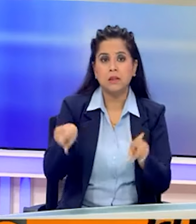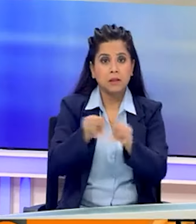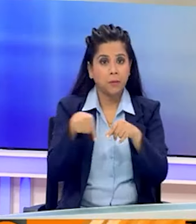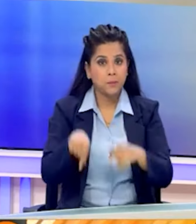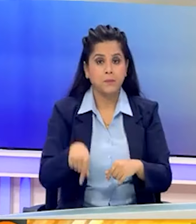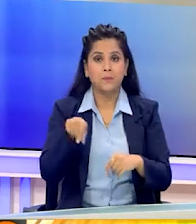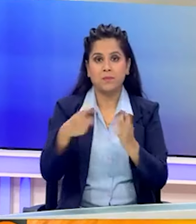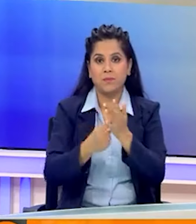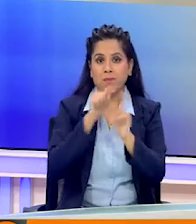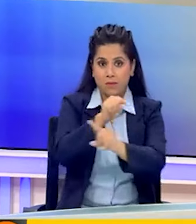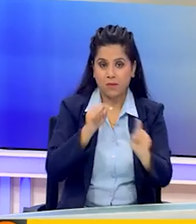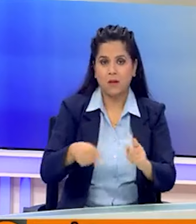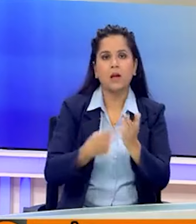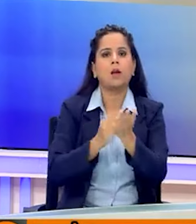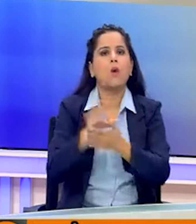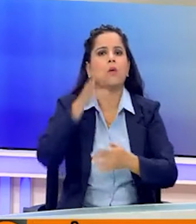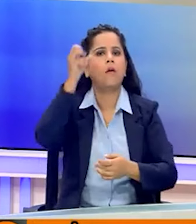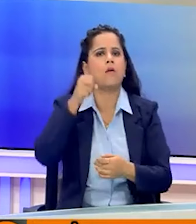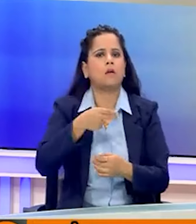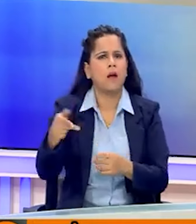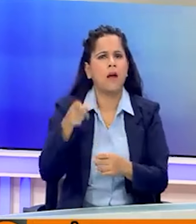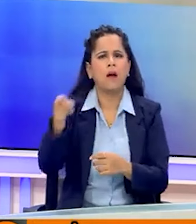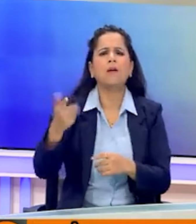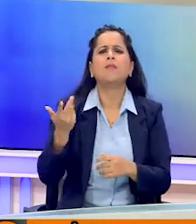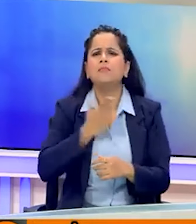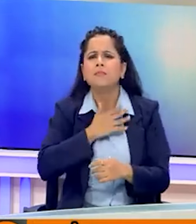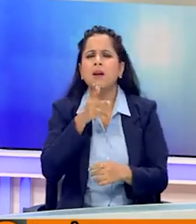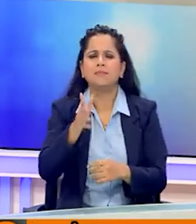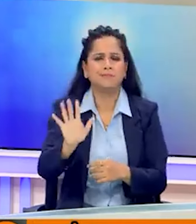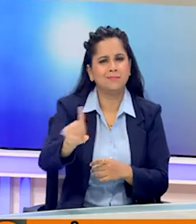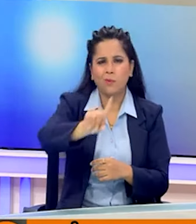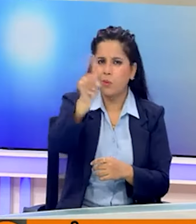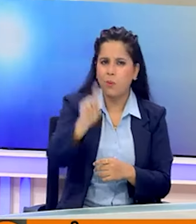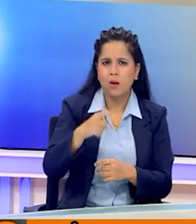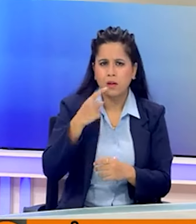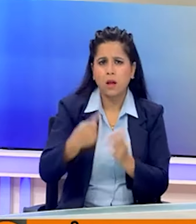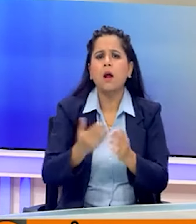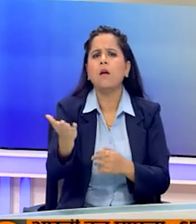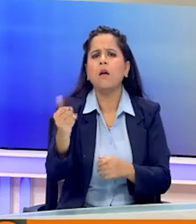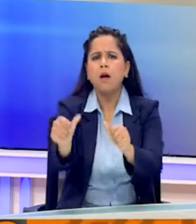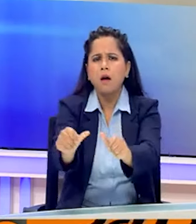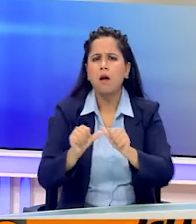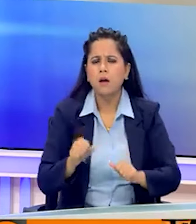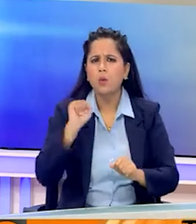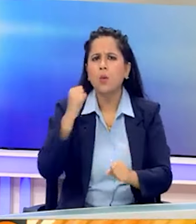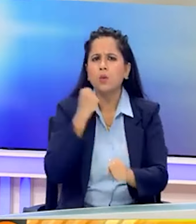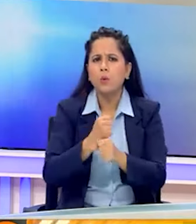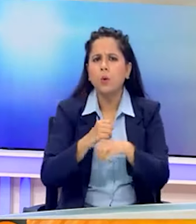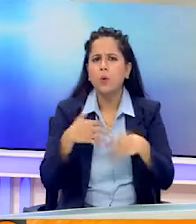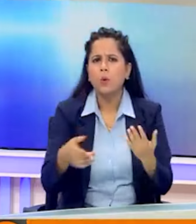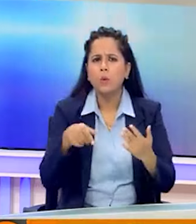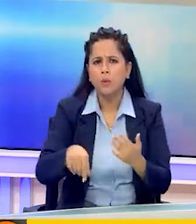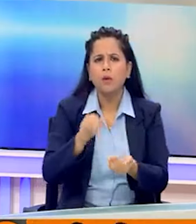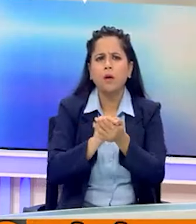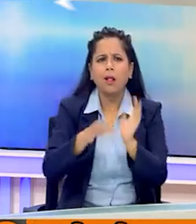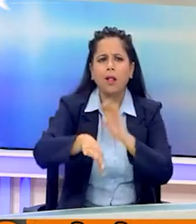आरक्षण को लेकर राहुल गांधी के दावों को लेकर सवाल किया। उन्होंने कहा कि राहुल गांधी बताएं कि उनकी सरकार में पर्ची